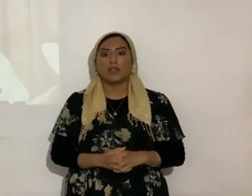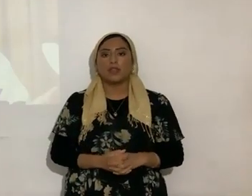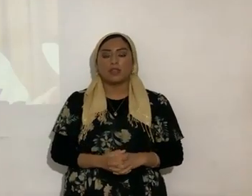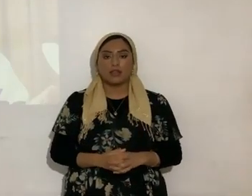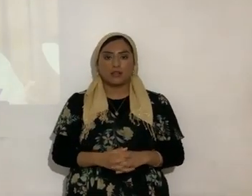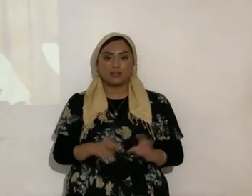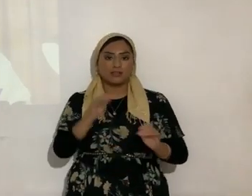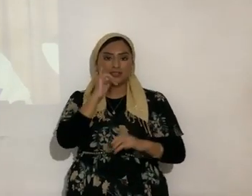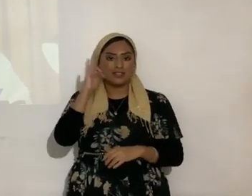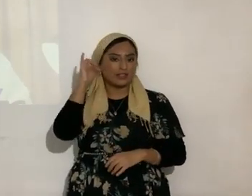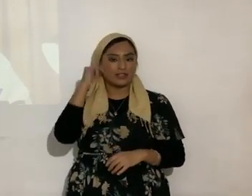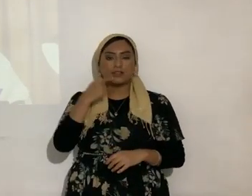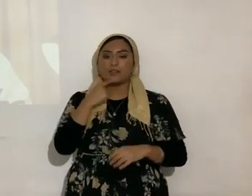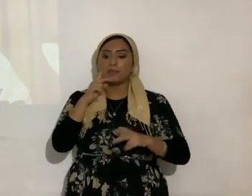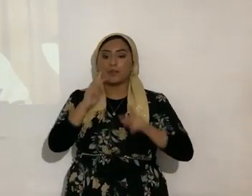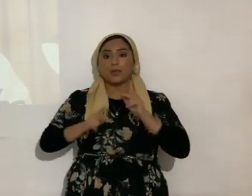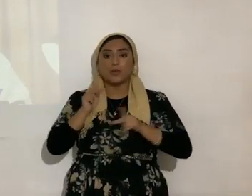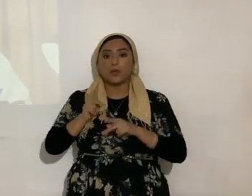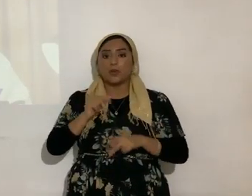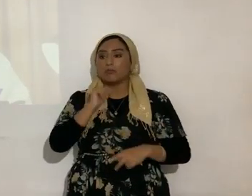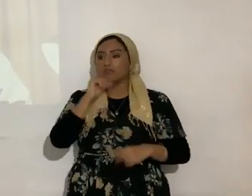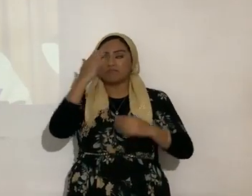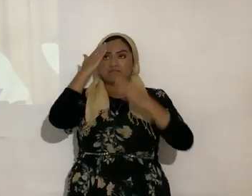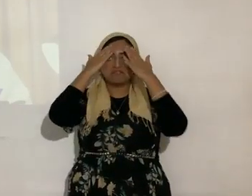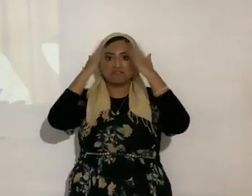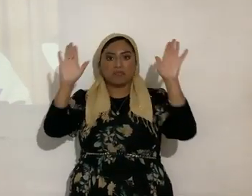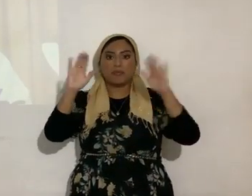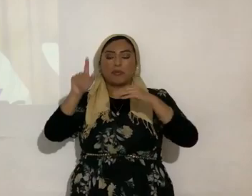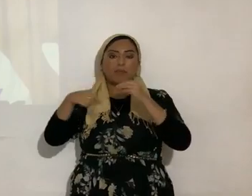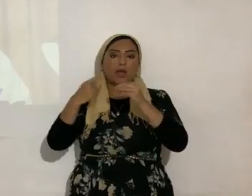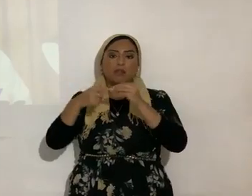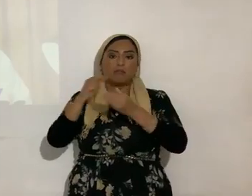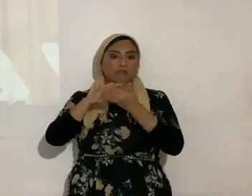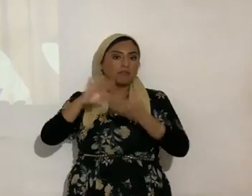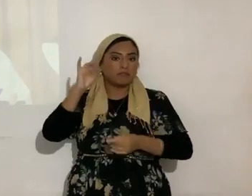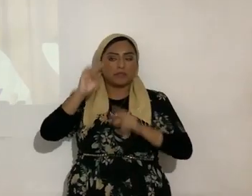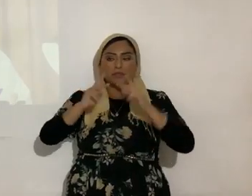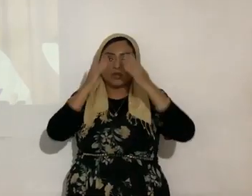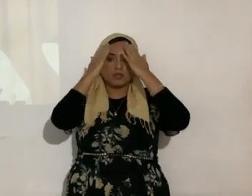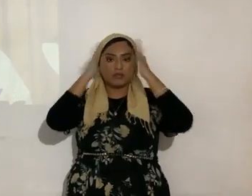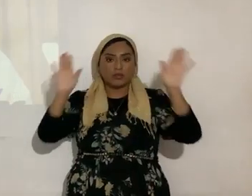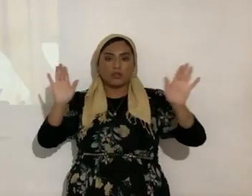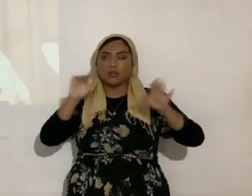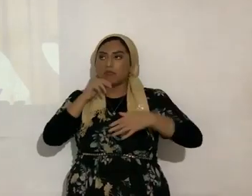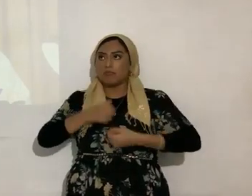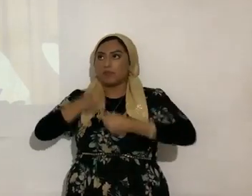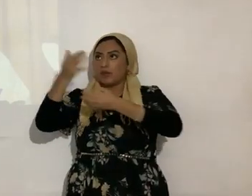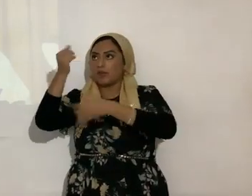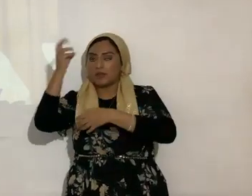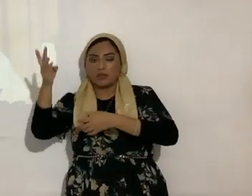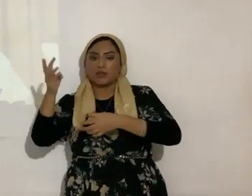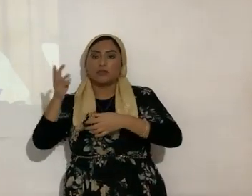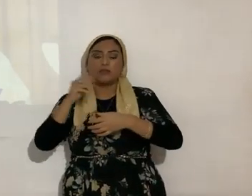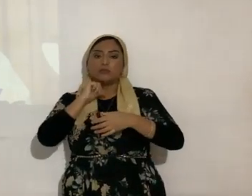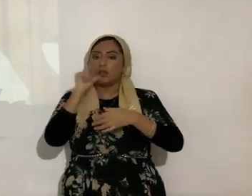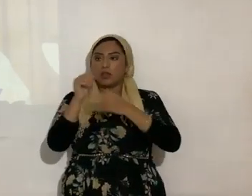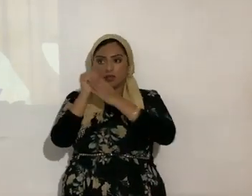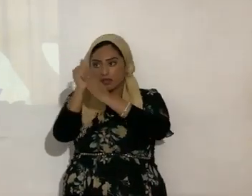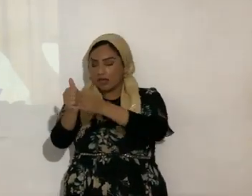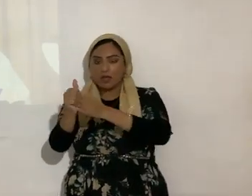ayer, que la gente que no conoce el Raja Codes, que no se, o sea, no se entrega a Yahshua, no se deja guiar por el Espíritu del Eterno,